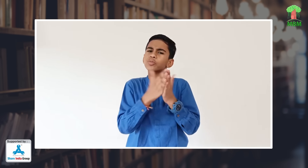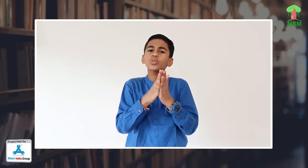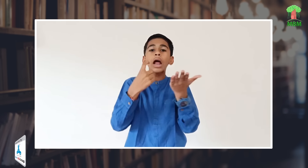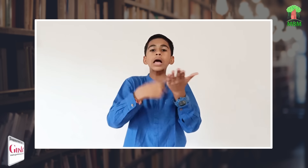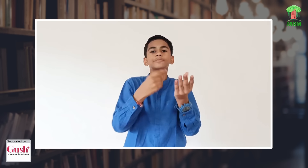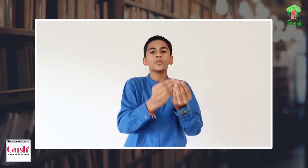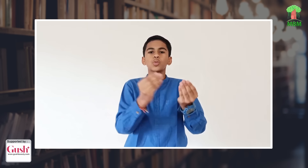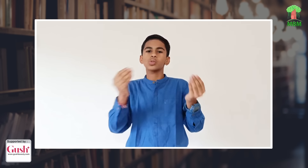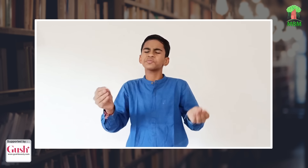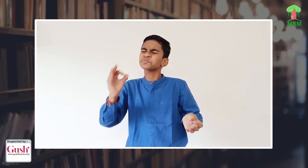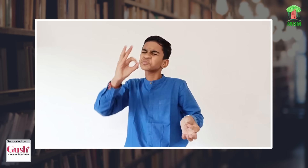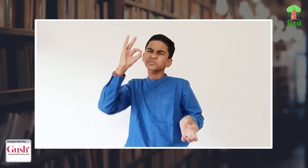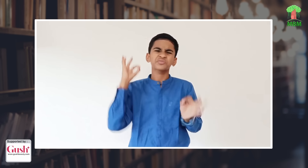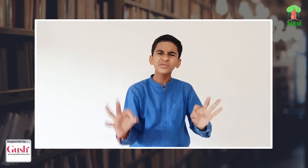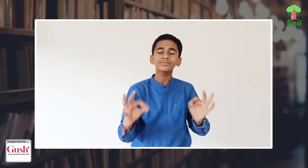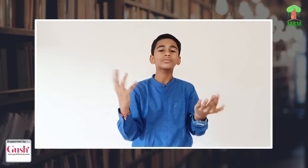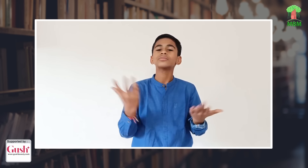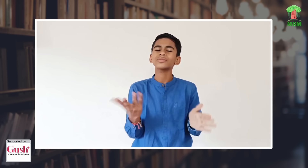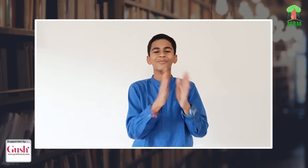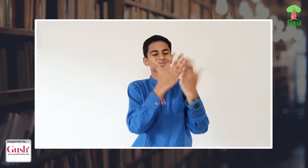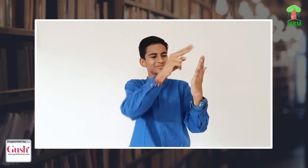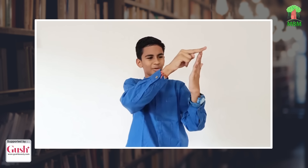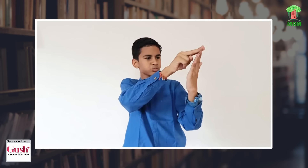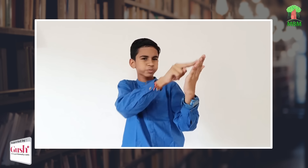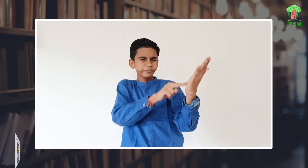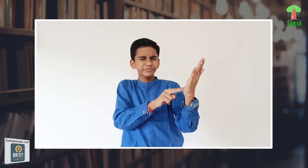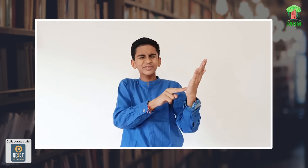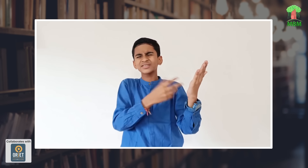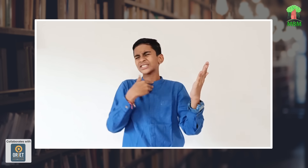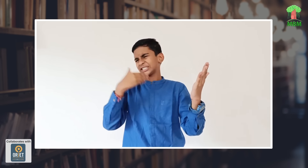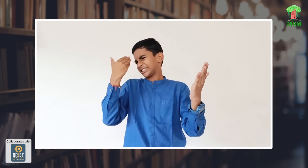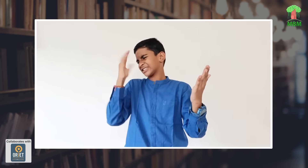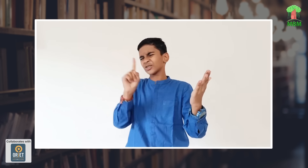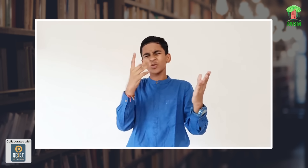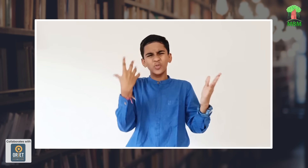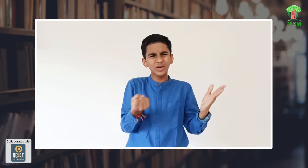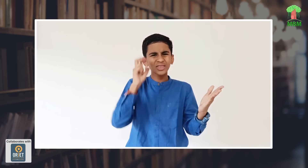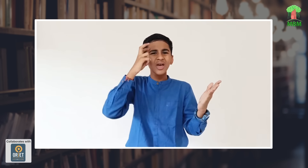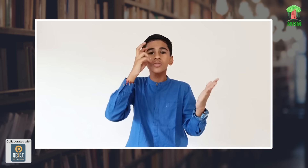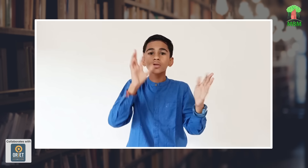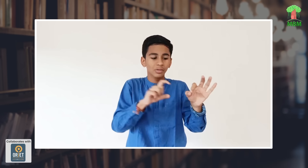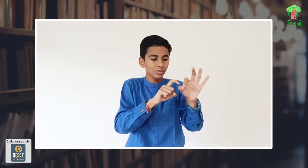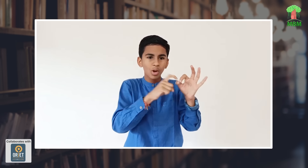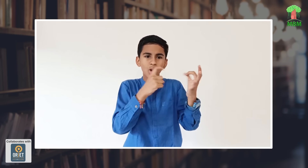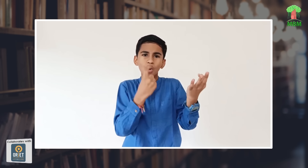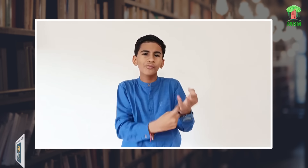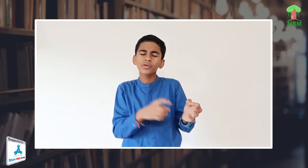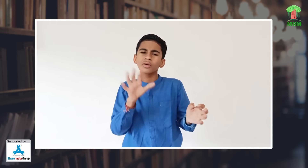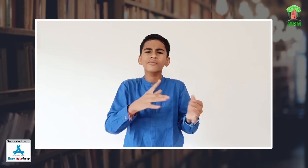को किताब दी है उसका सबसे अच्छा क्या है फाइदा कि अगर हमें कोई चीज समझ में नहीं आ रही है तो उसके नीचे QR